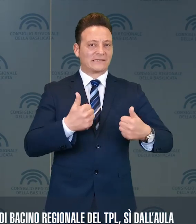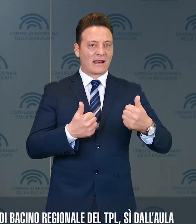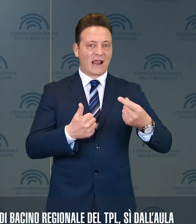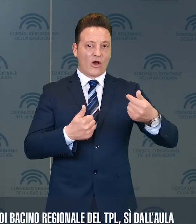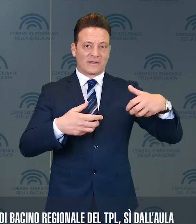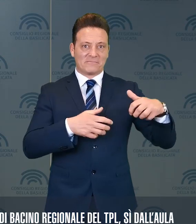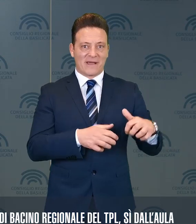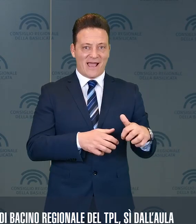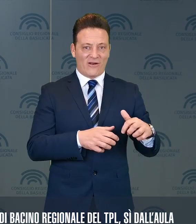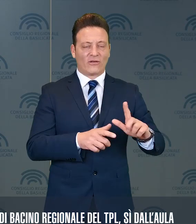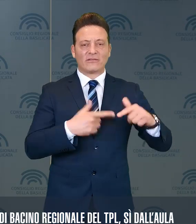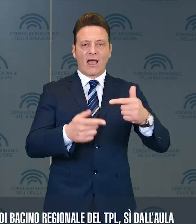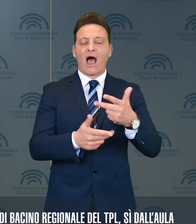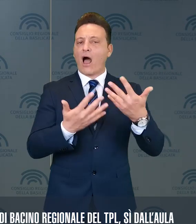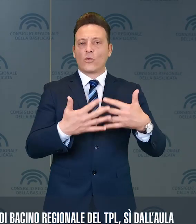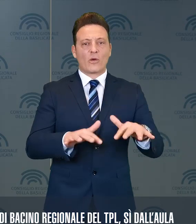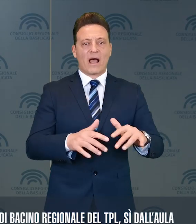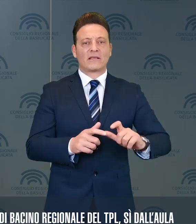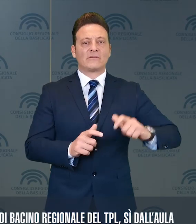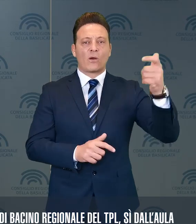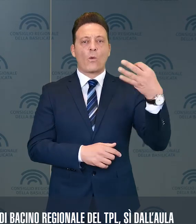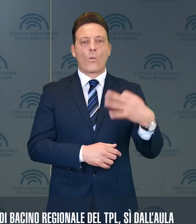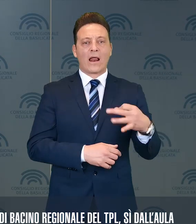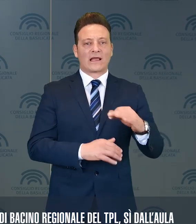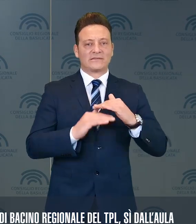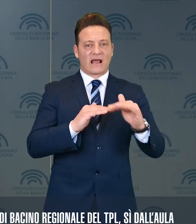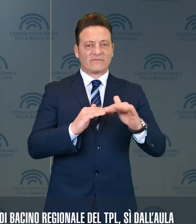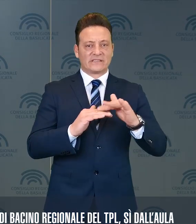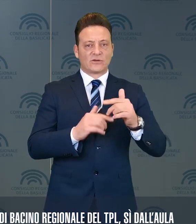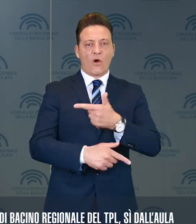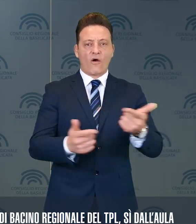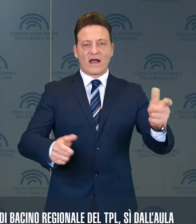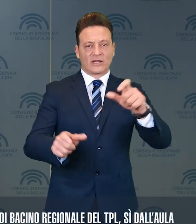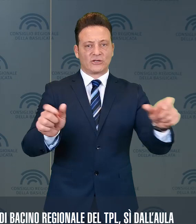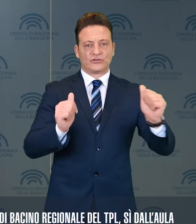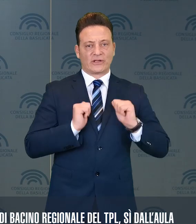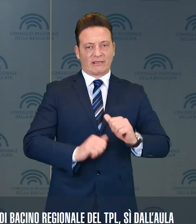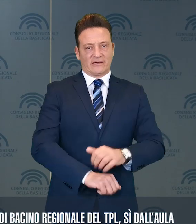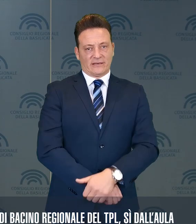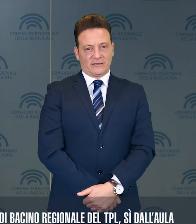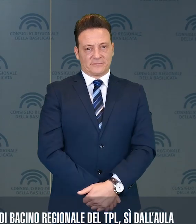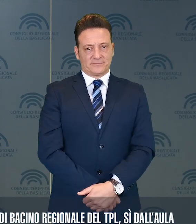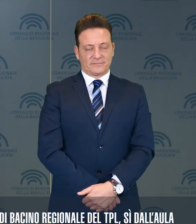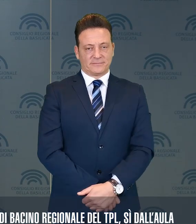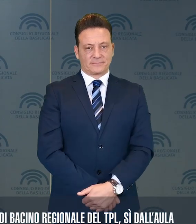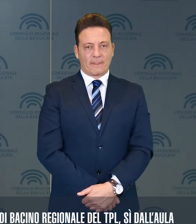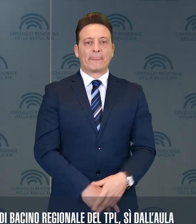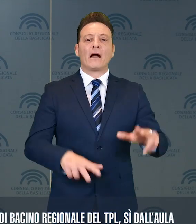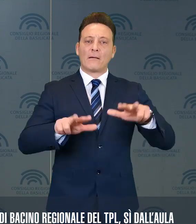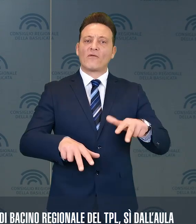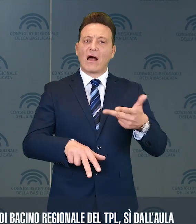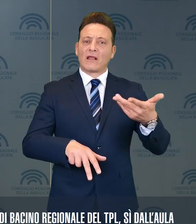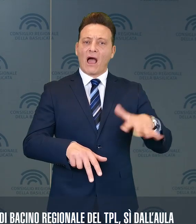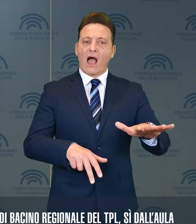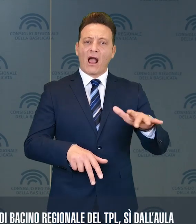con un conseguente elevamento della qualità dei servizi offerti agli utenti. Approvata anche una